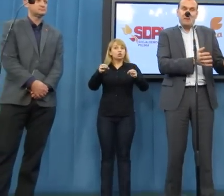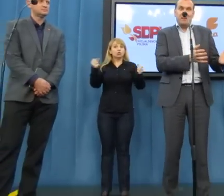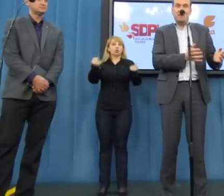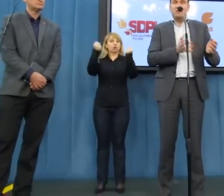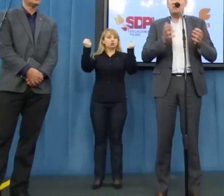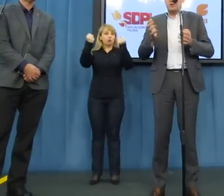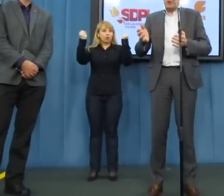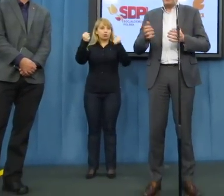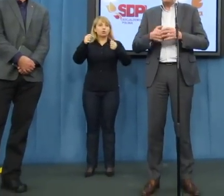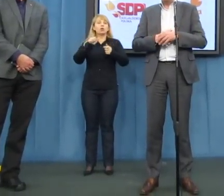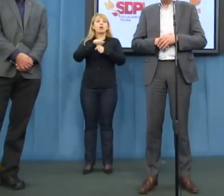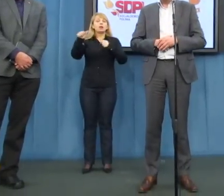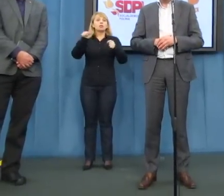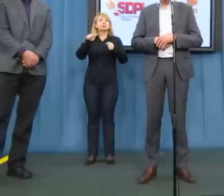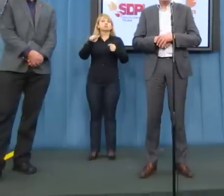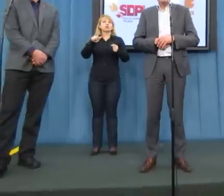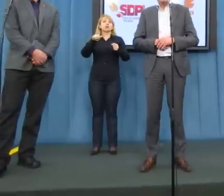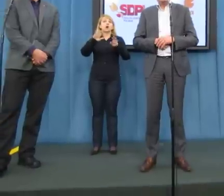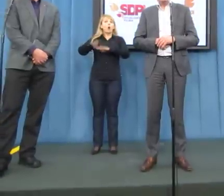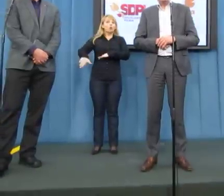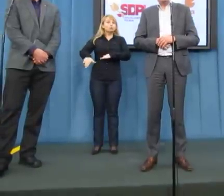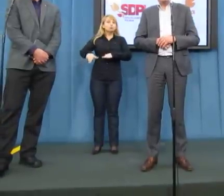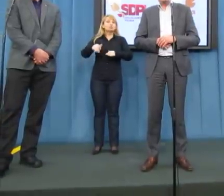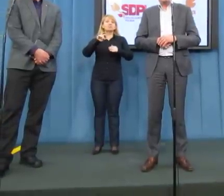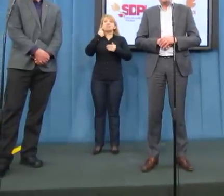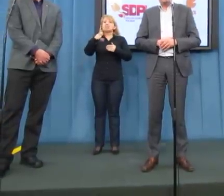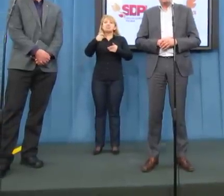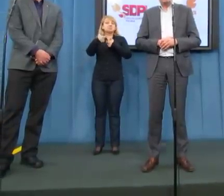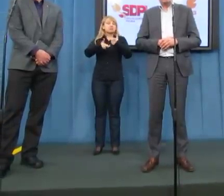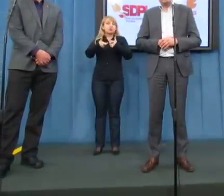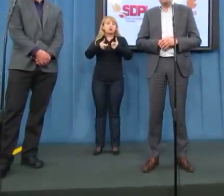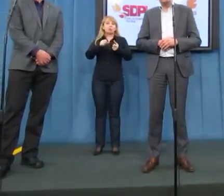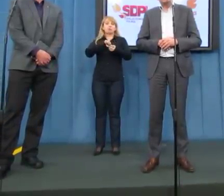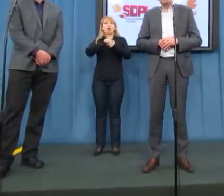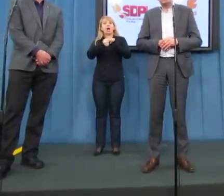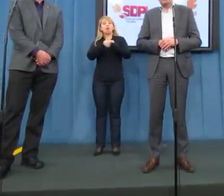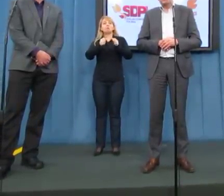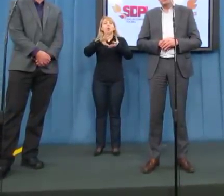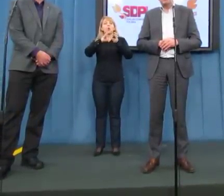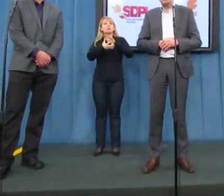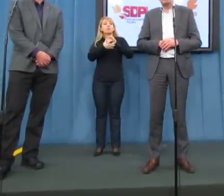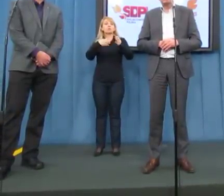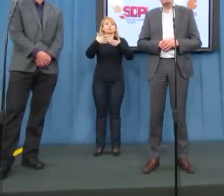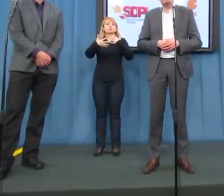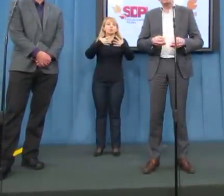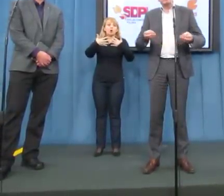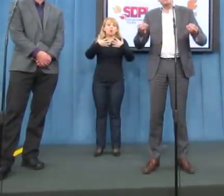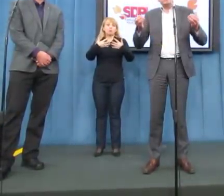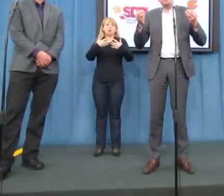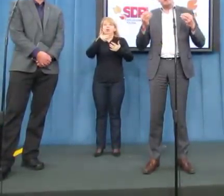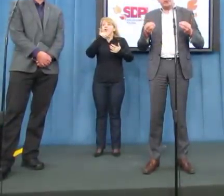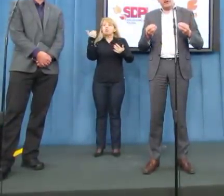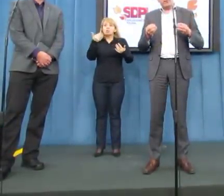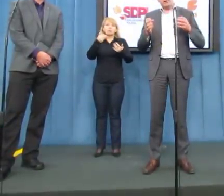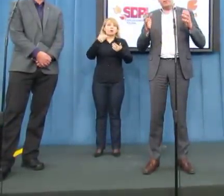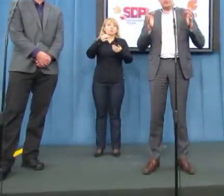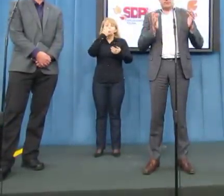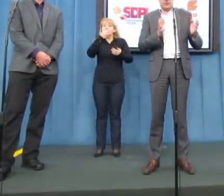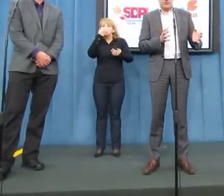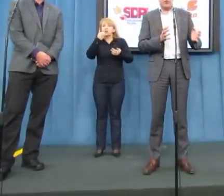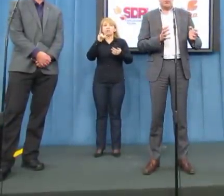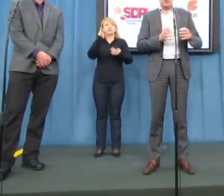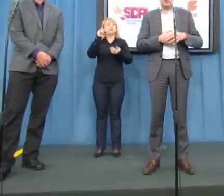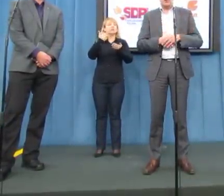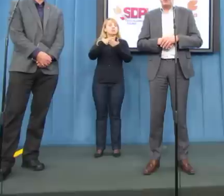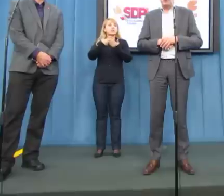zaniechanie działań, albo działania parareformatorskie nie przynoszą żadnych skutków i zapewniam,